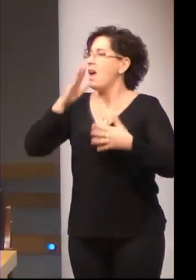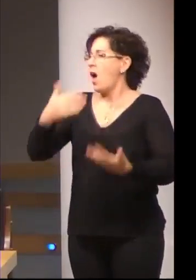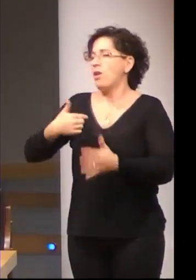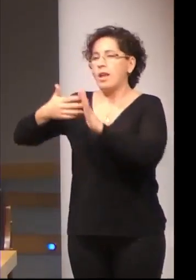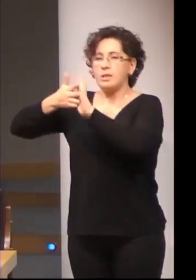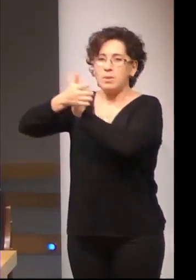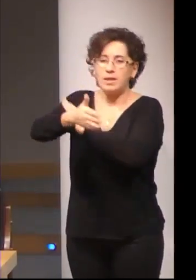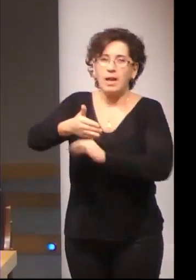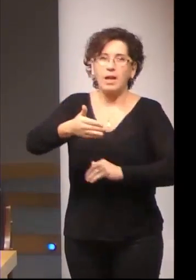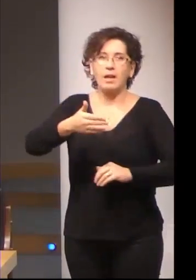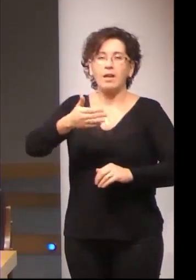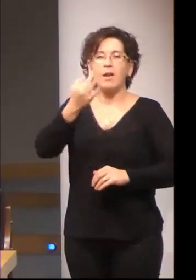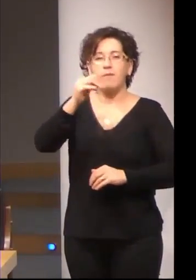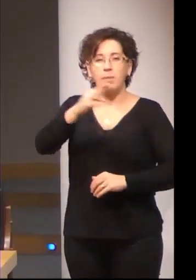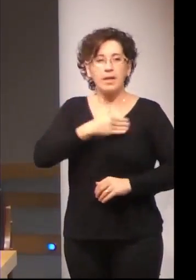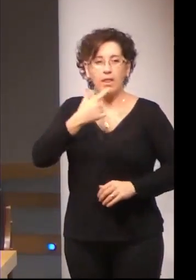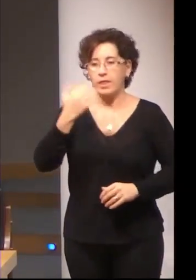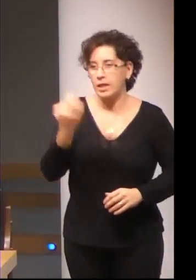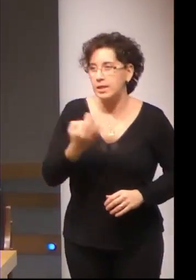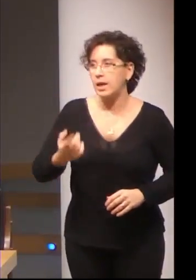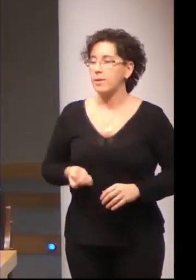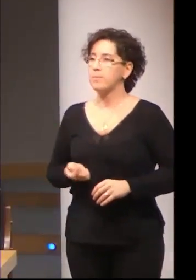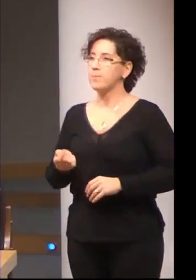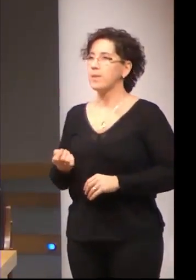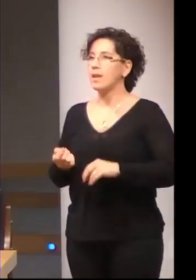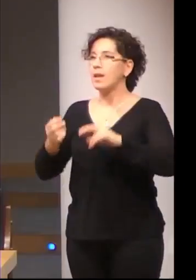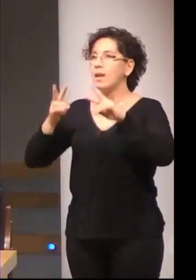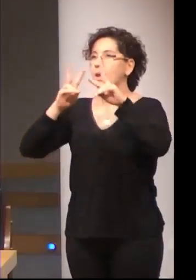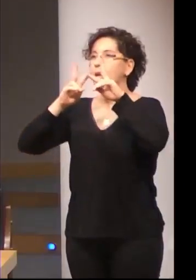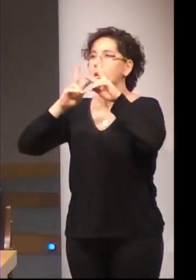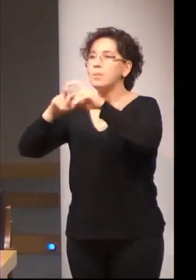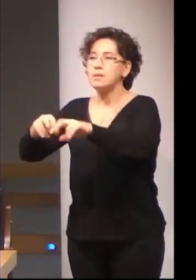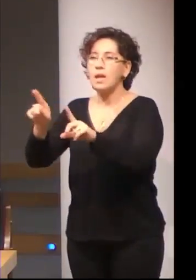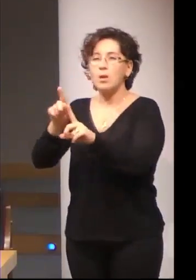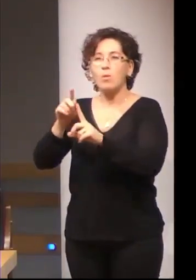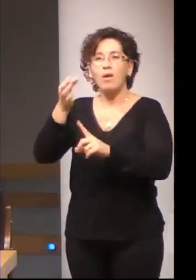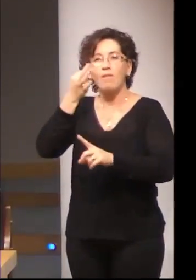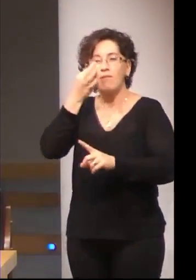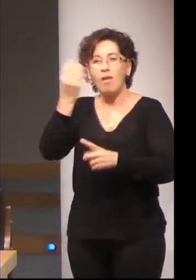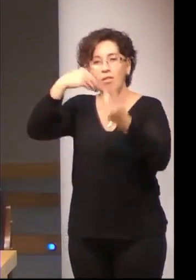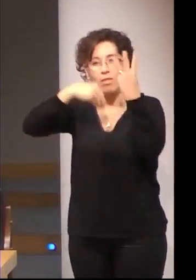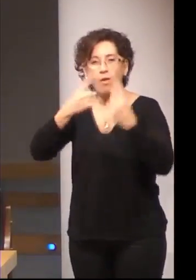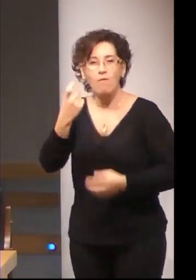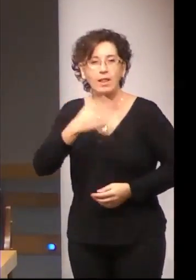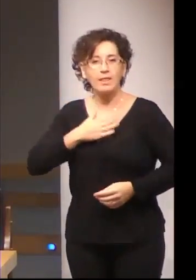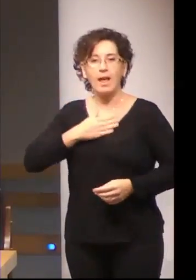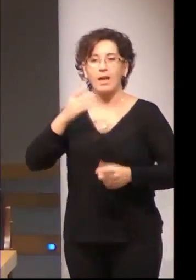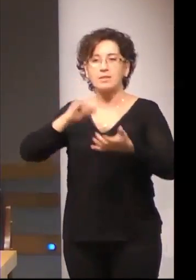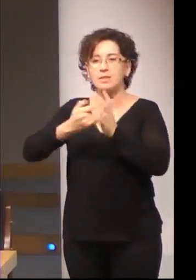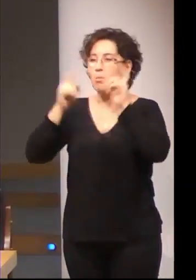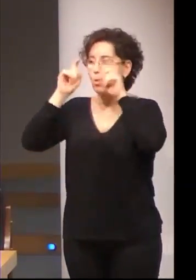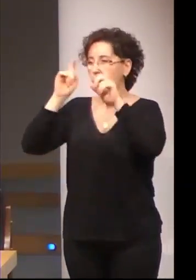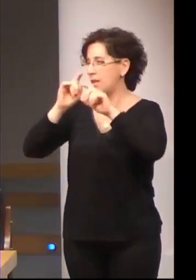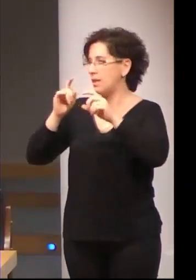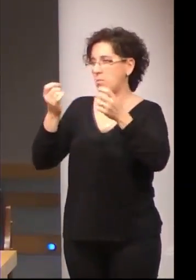investigar sobre la cenicienta de nuestro sistema educativo, y yo creo que la importancia de